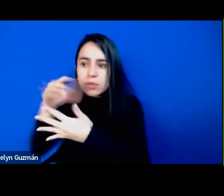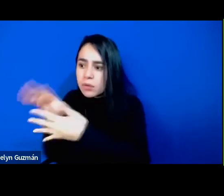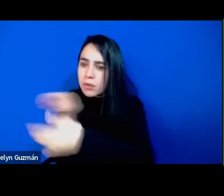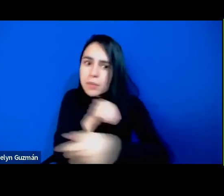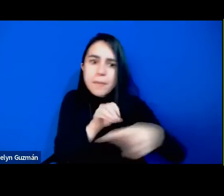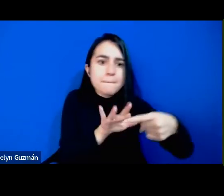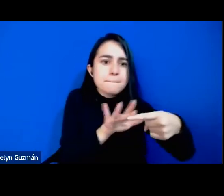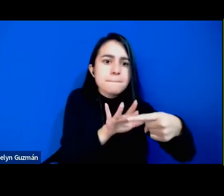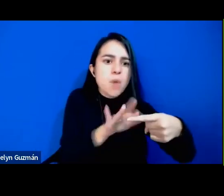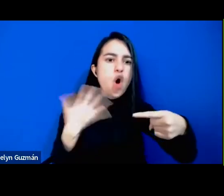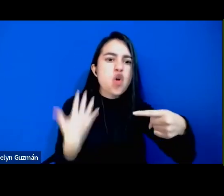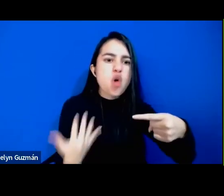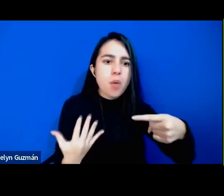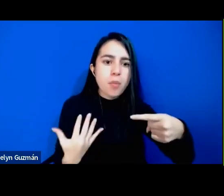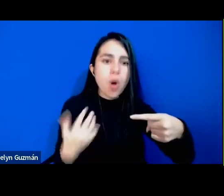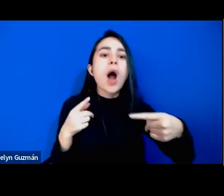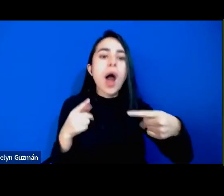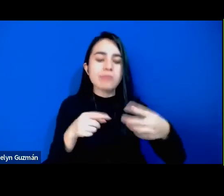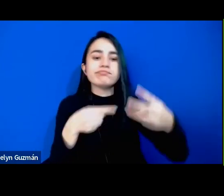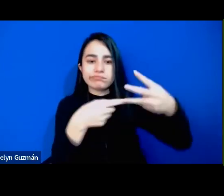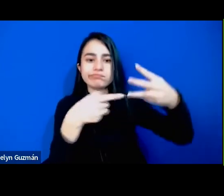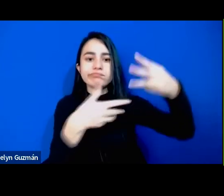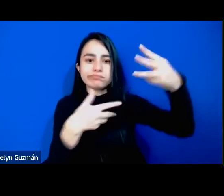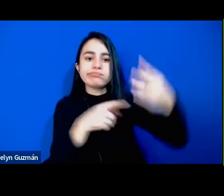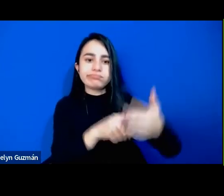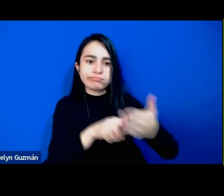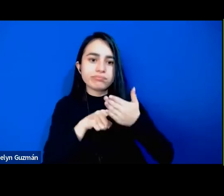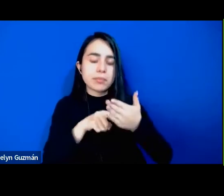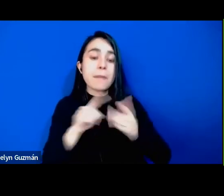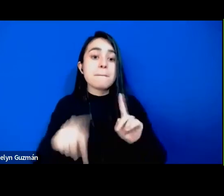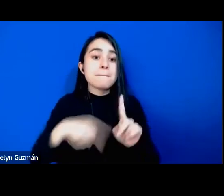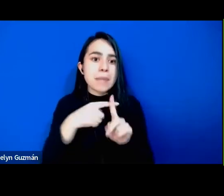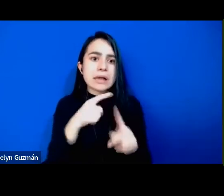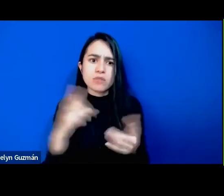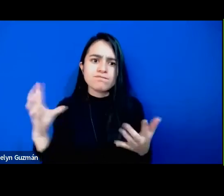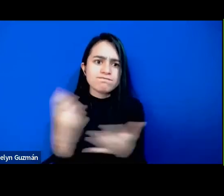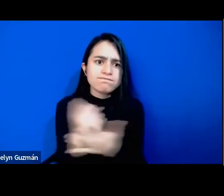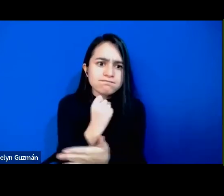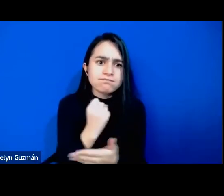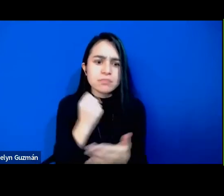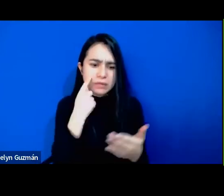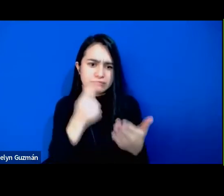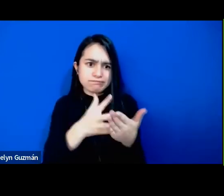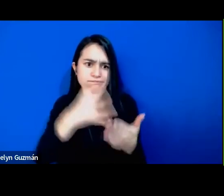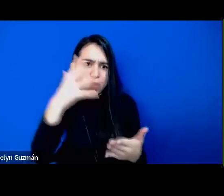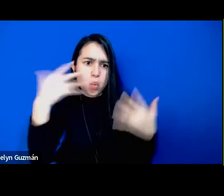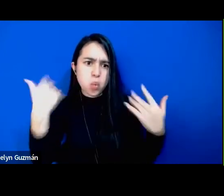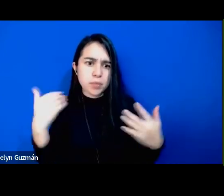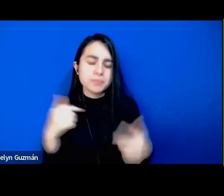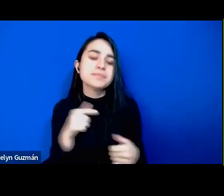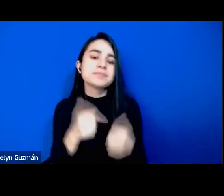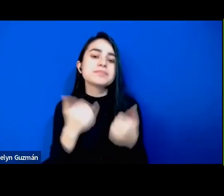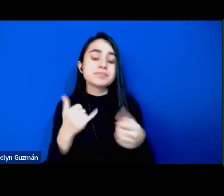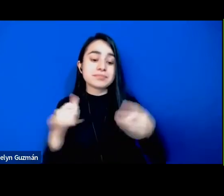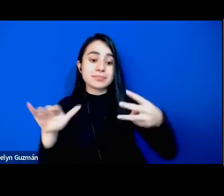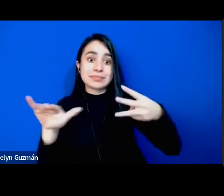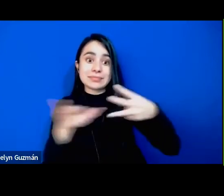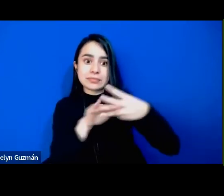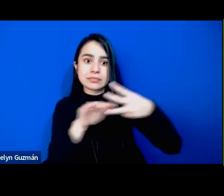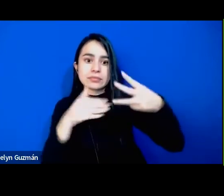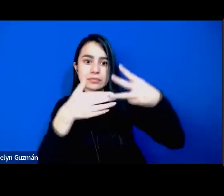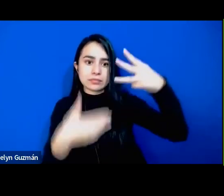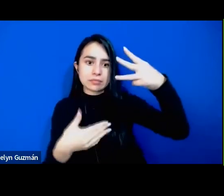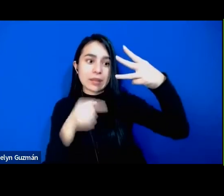es un ejemplo muy claro de eso pero además de toda la riqueza y ganancia que sacamos esta tercera parte del libro tiene dos